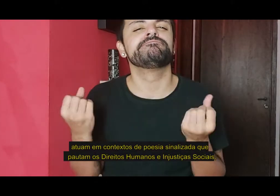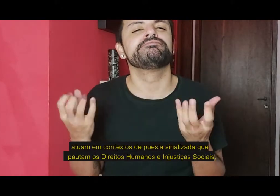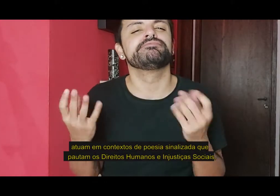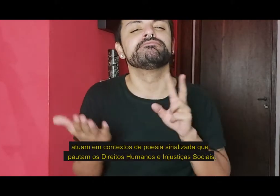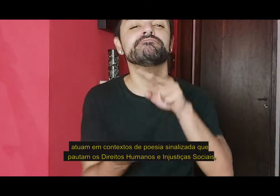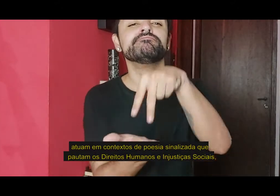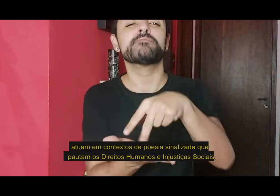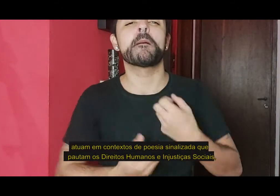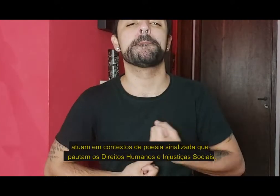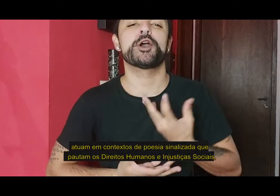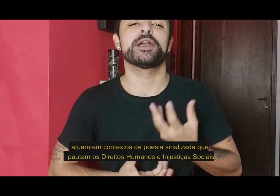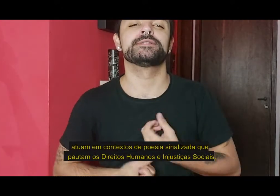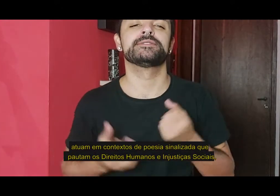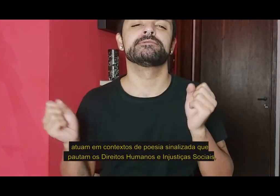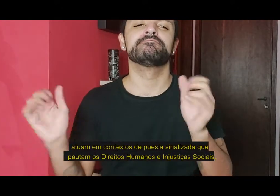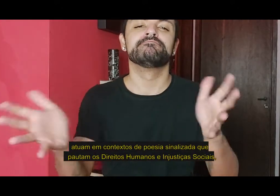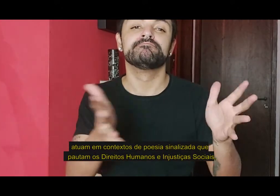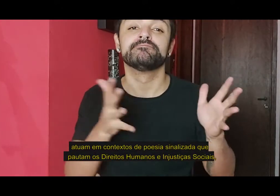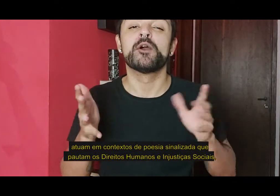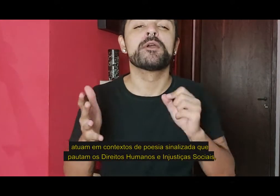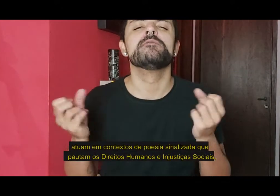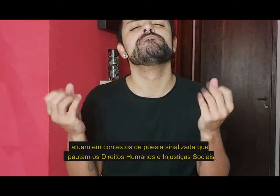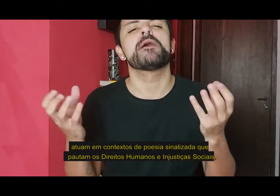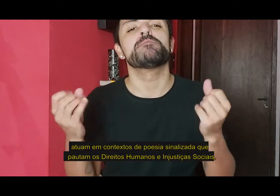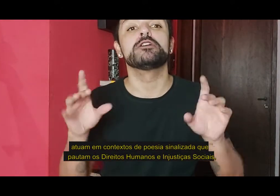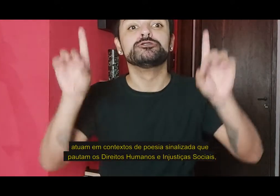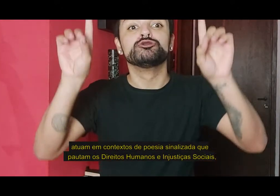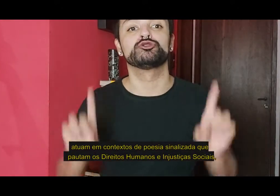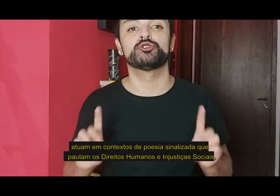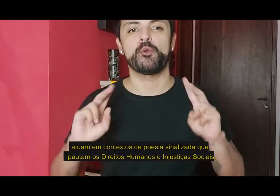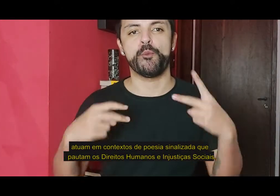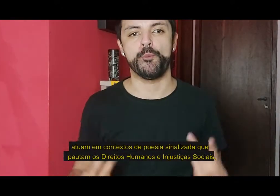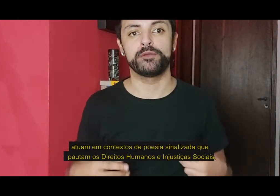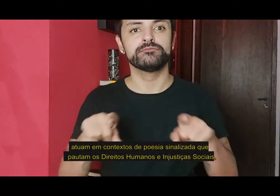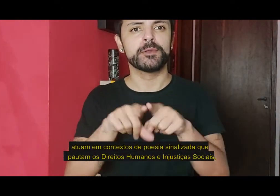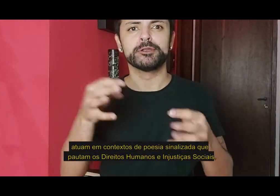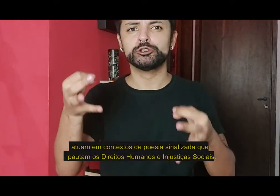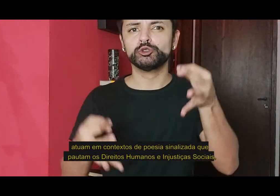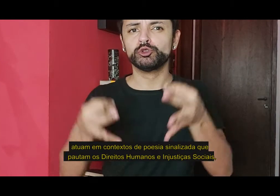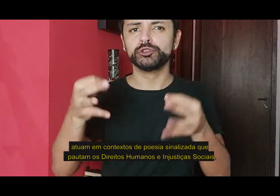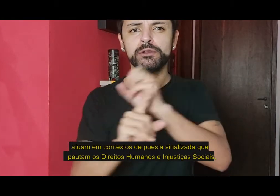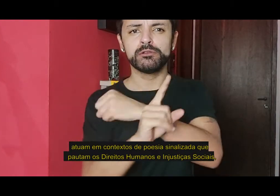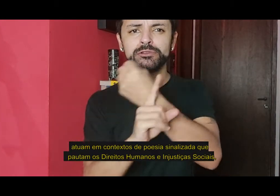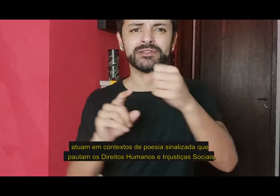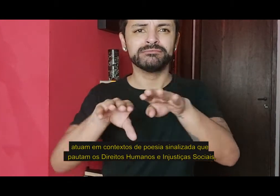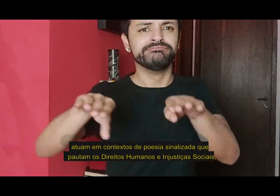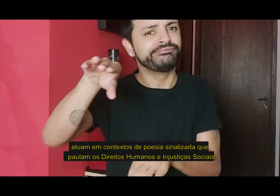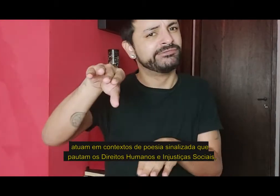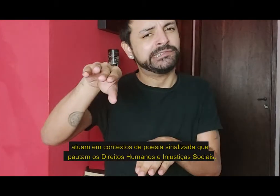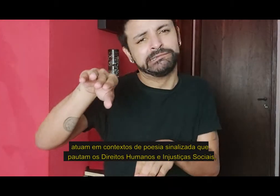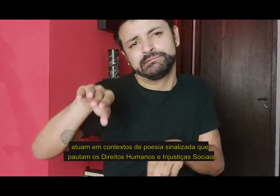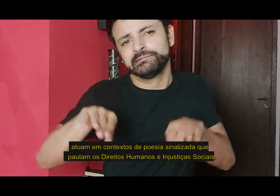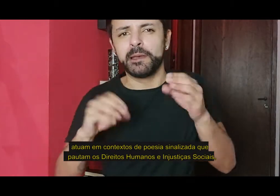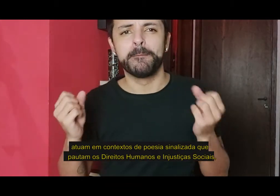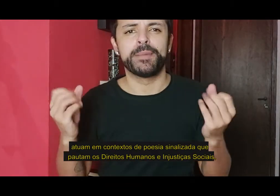atuam em contextos de poesia sinalizada que pautam os direitos humanos e injustiças sociais.